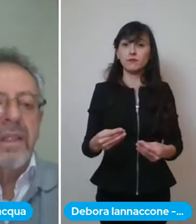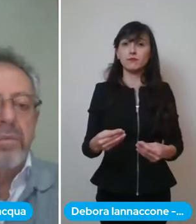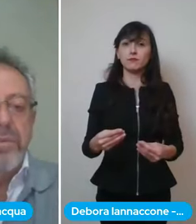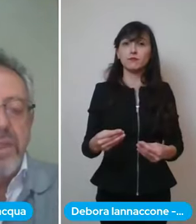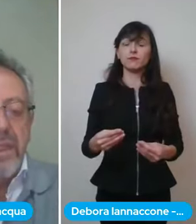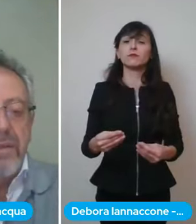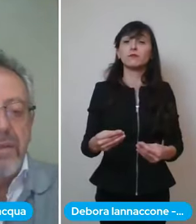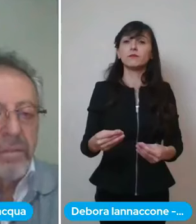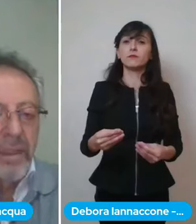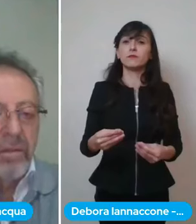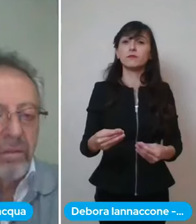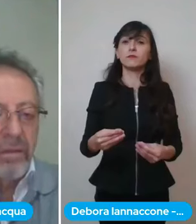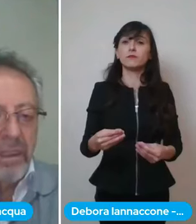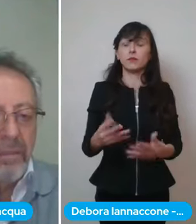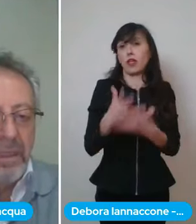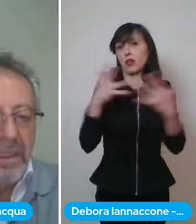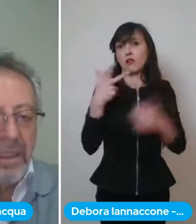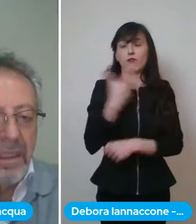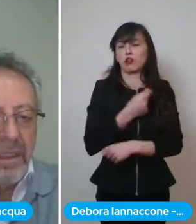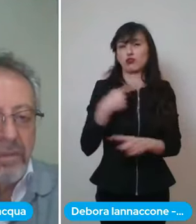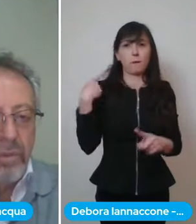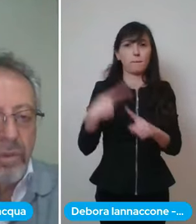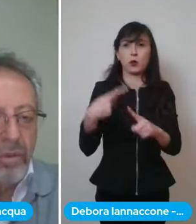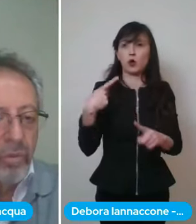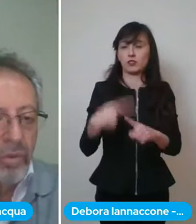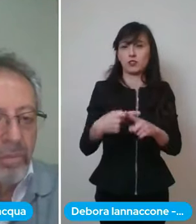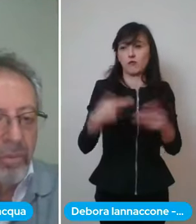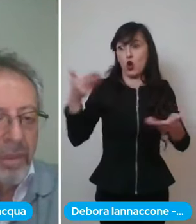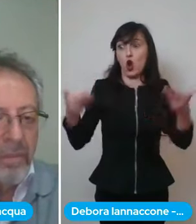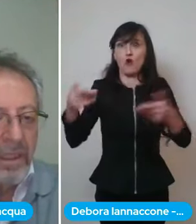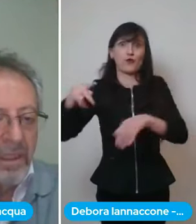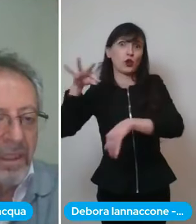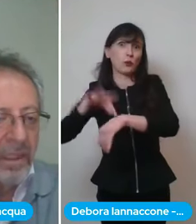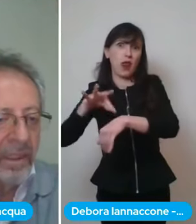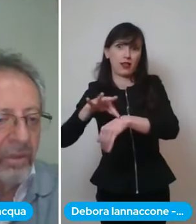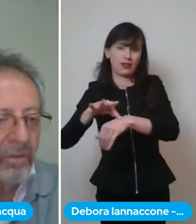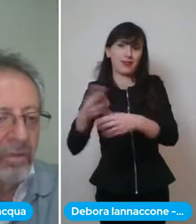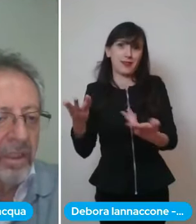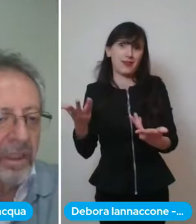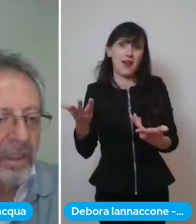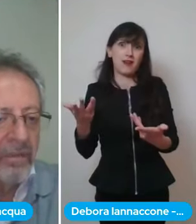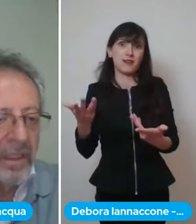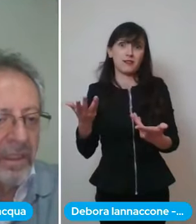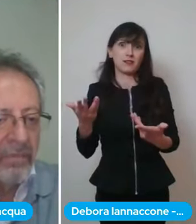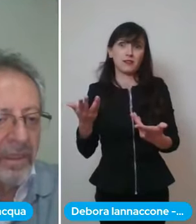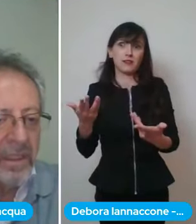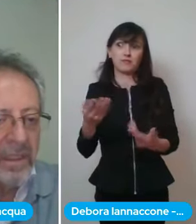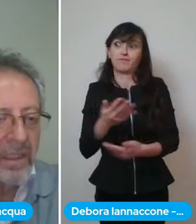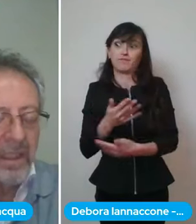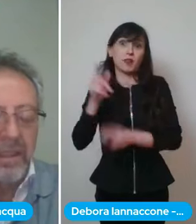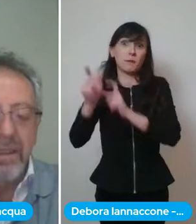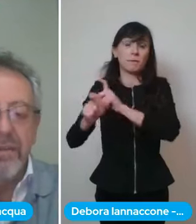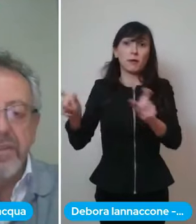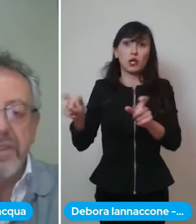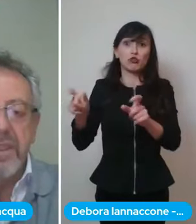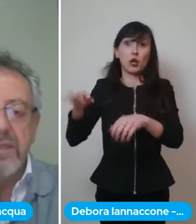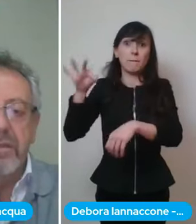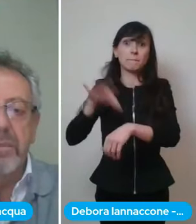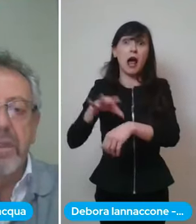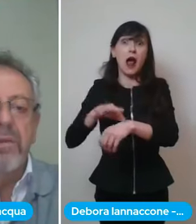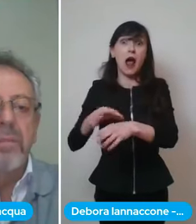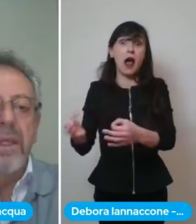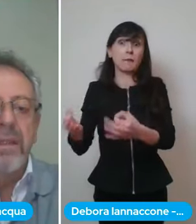certamente positiva rispetto alla malattia muoiono molto più di malattia che non eventi avversi da da